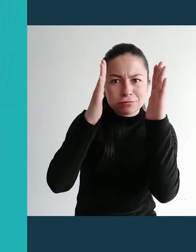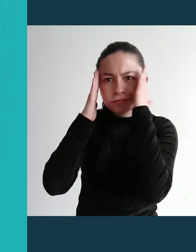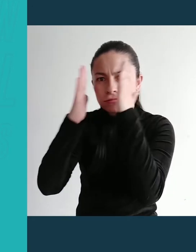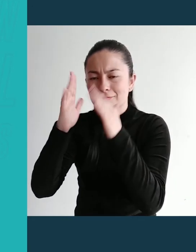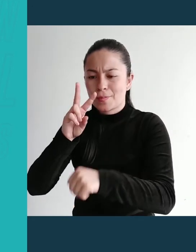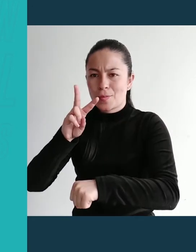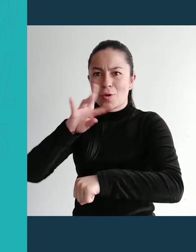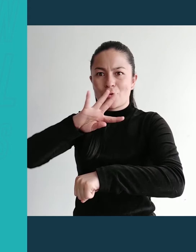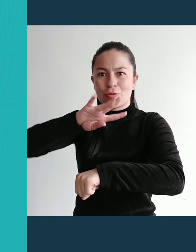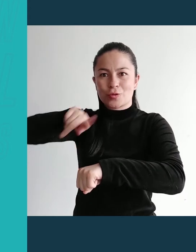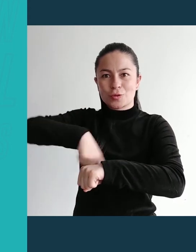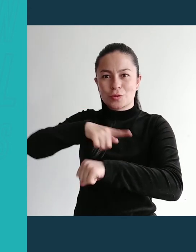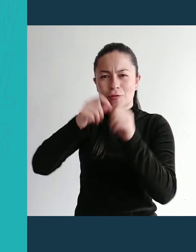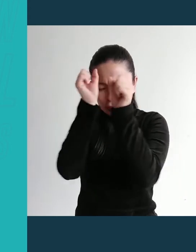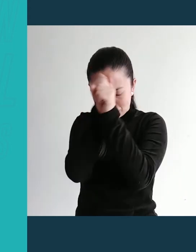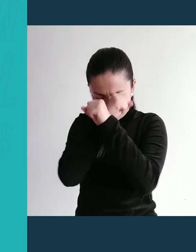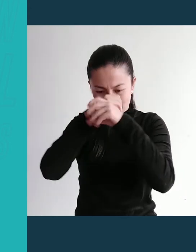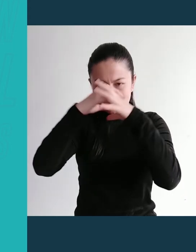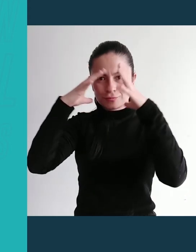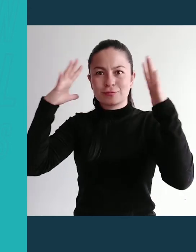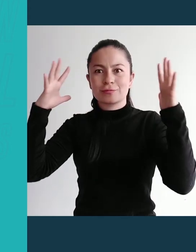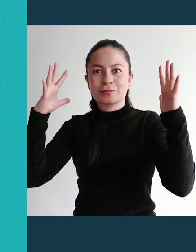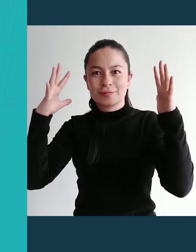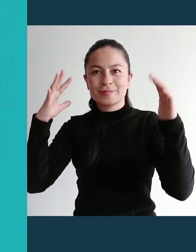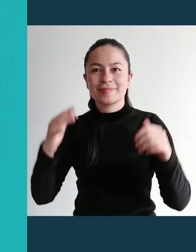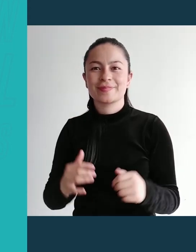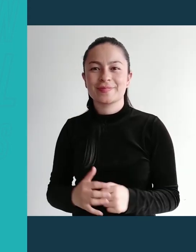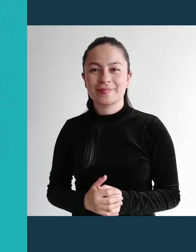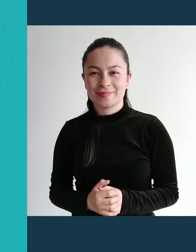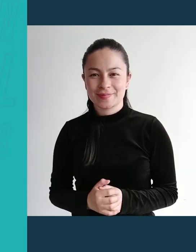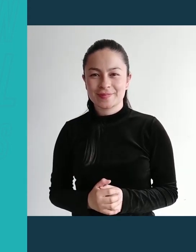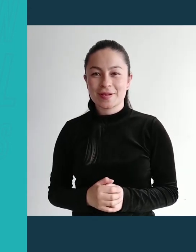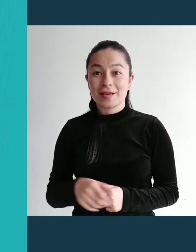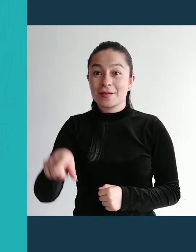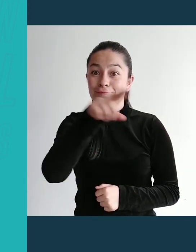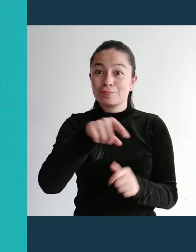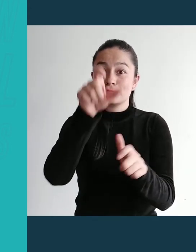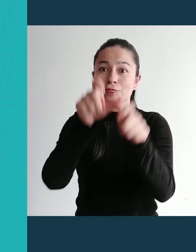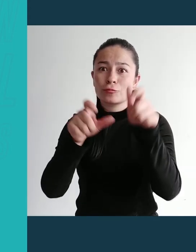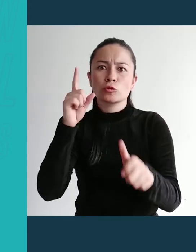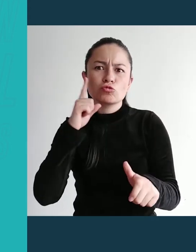Con 45.000 llamadas telefónicas mensuales.